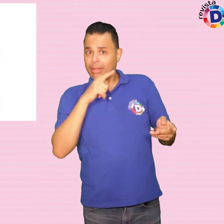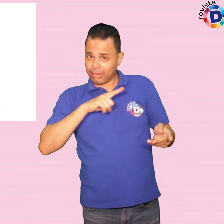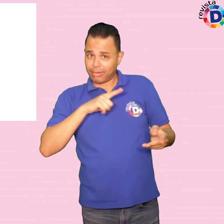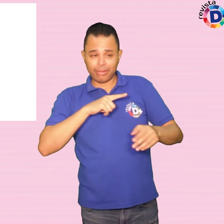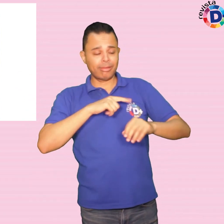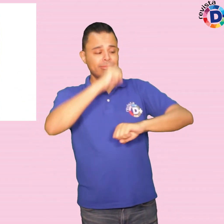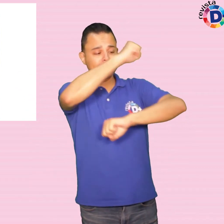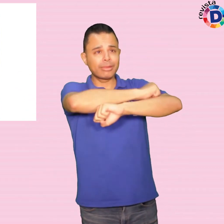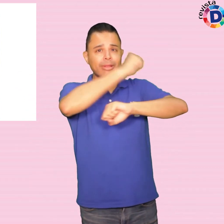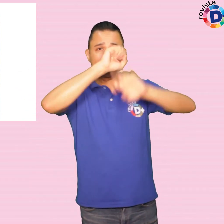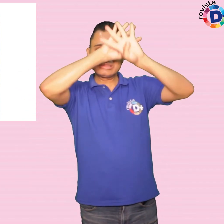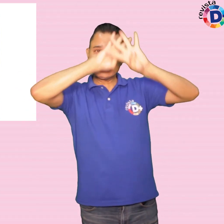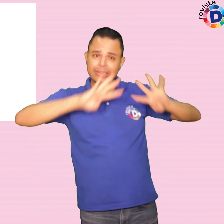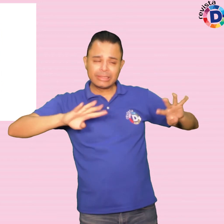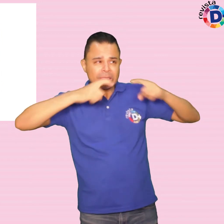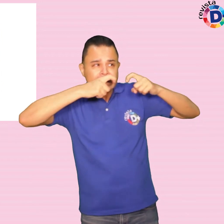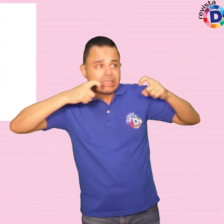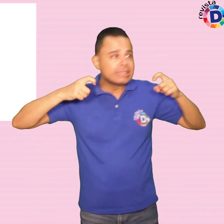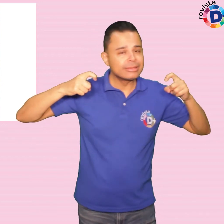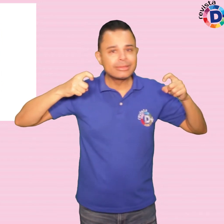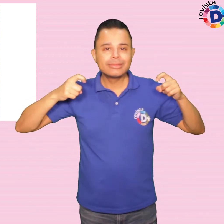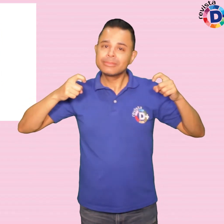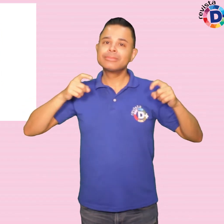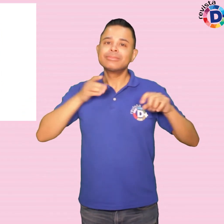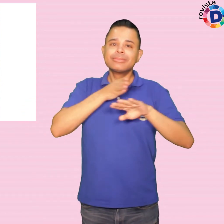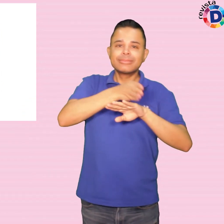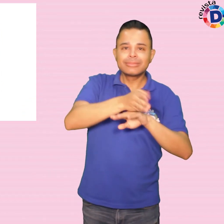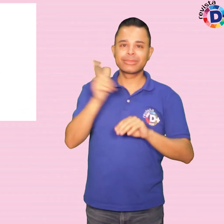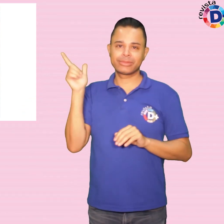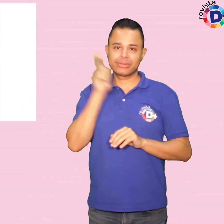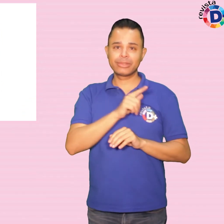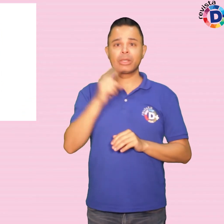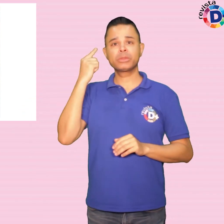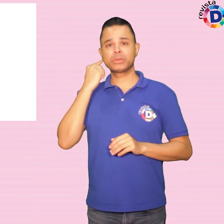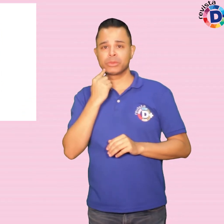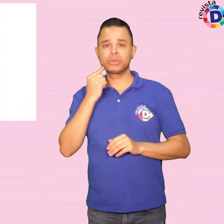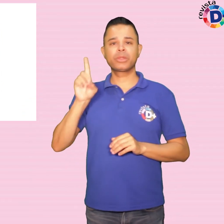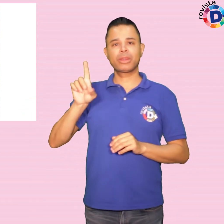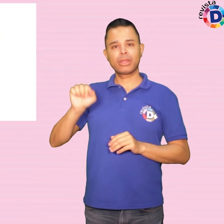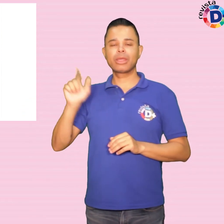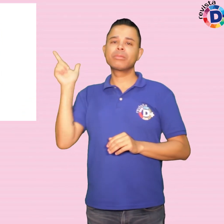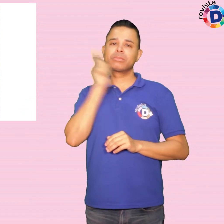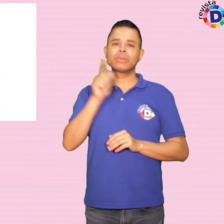de elástico. As pessoas com deficiência auditiva terão a oportunidade de